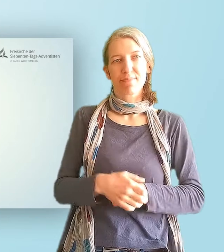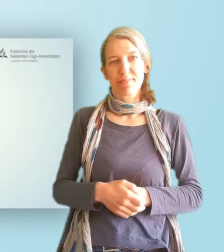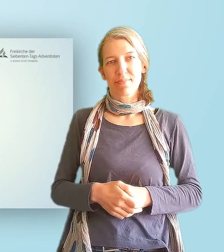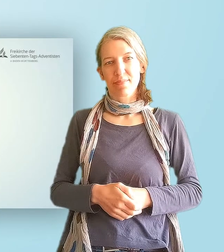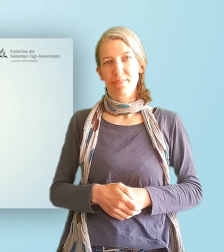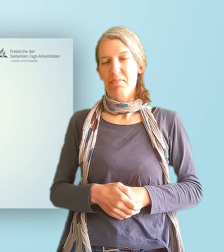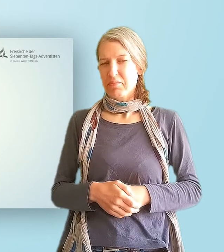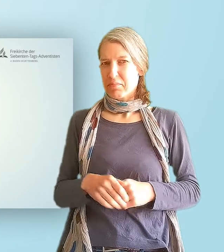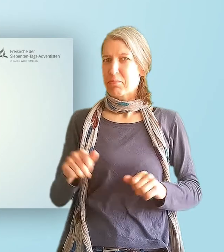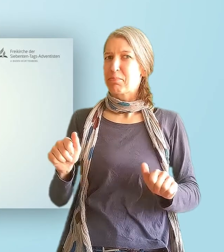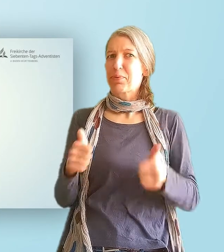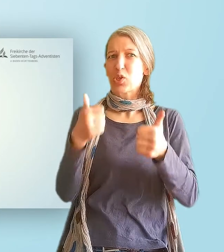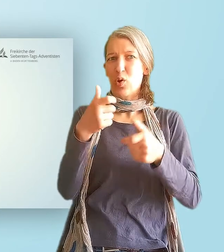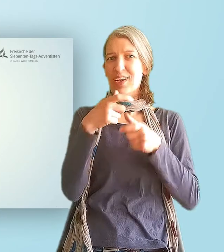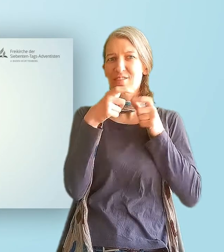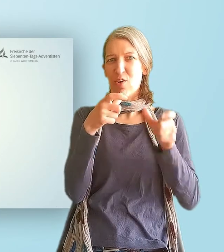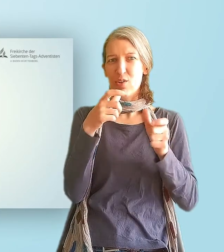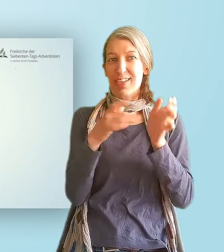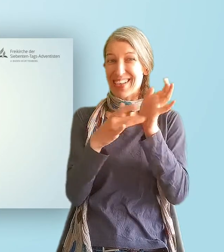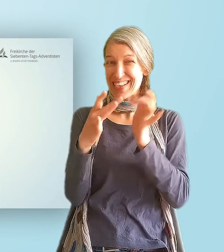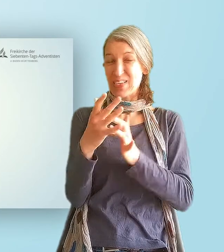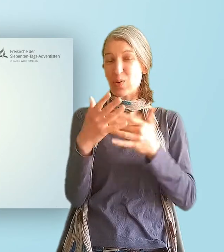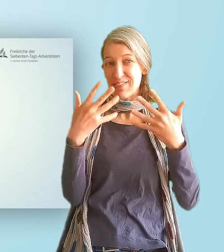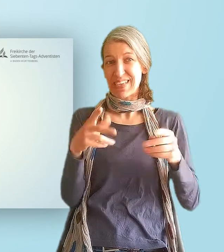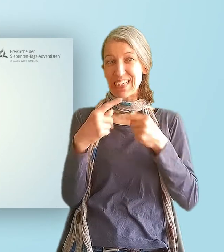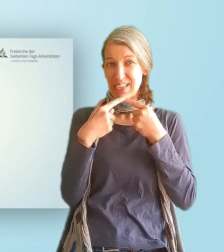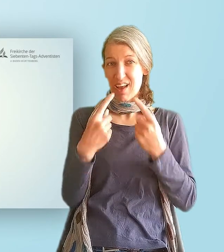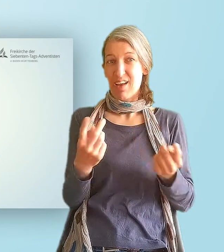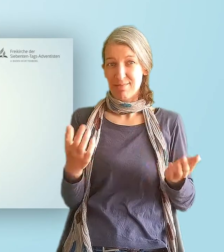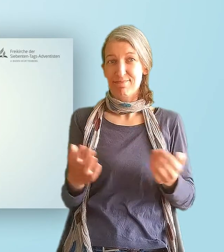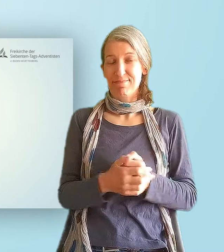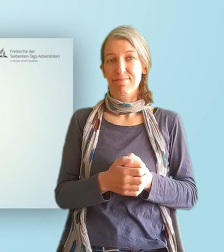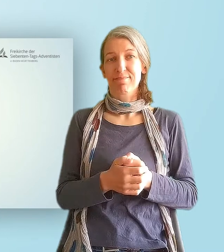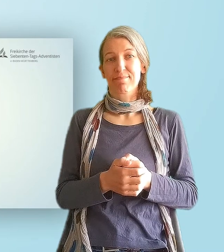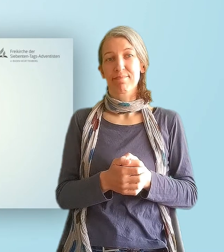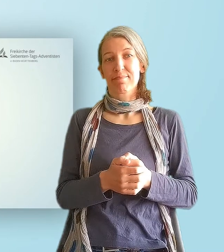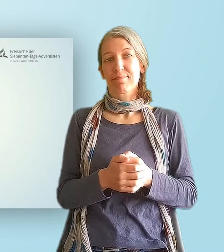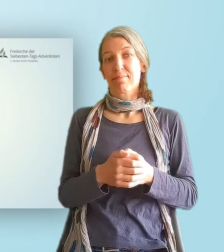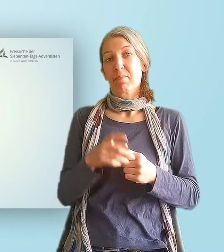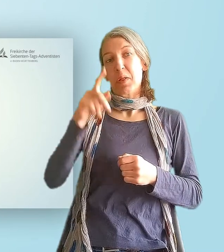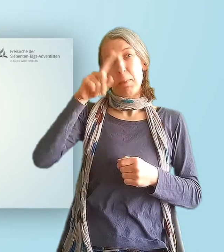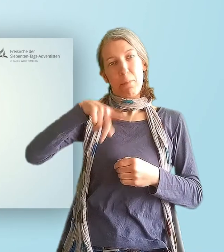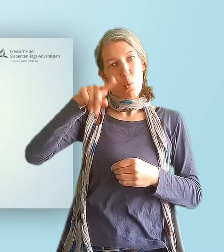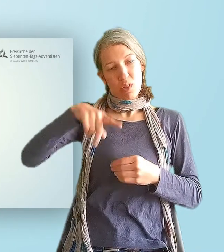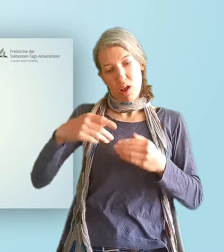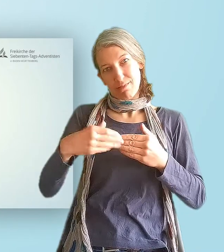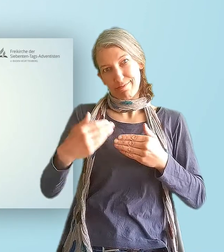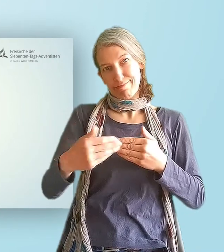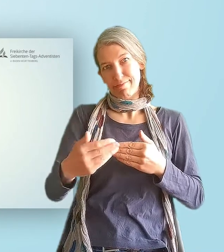besondere Worte, die Jesus zu uns sagt. Wenn in den nächsten Monaten die Herausforderungen dieser Welt zunehmen